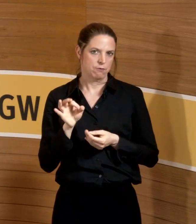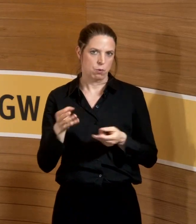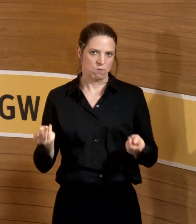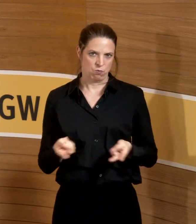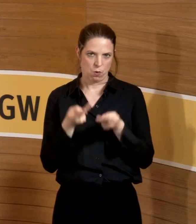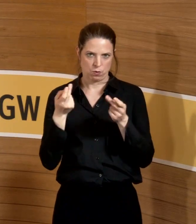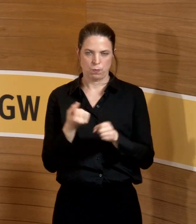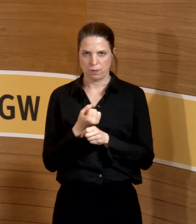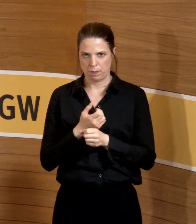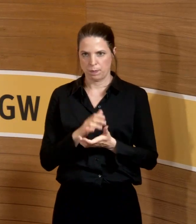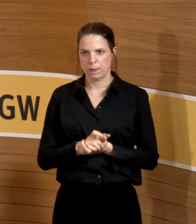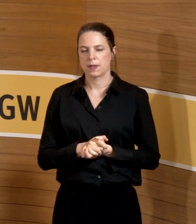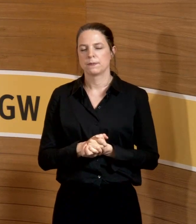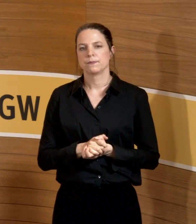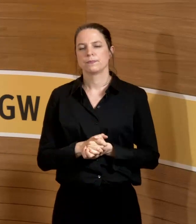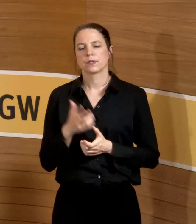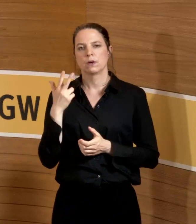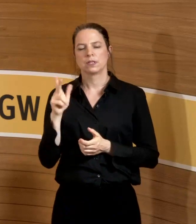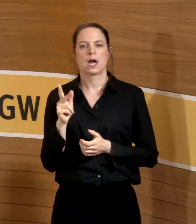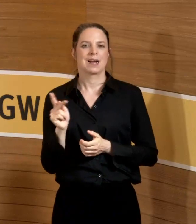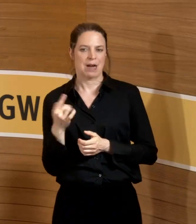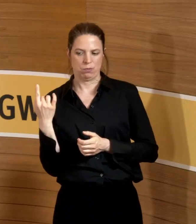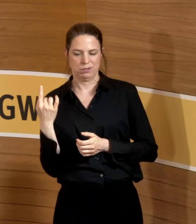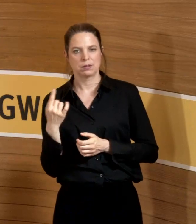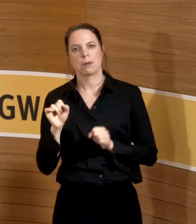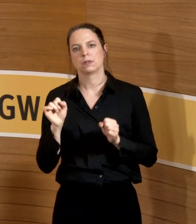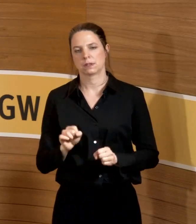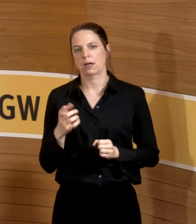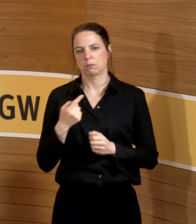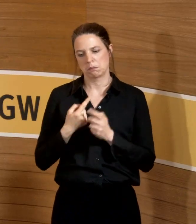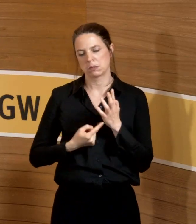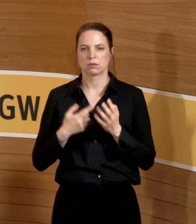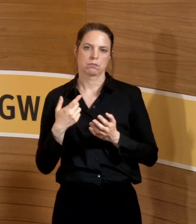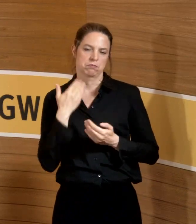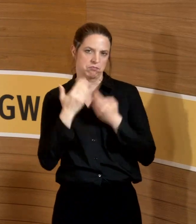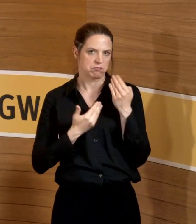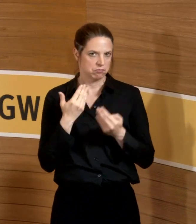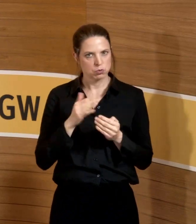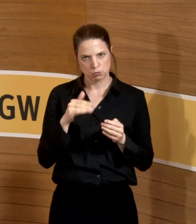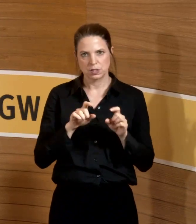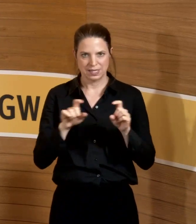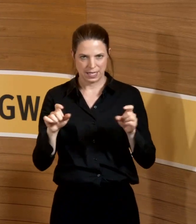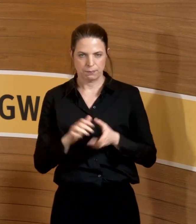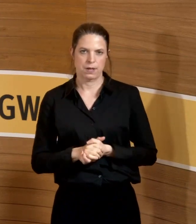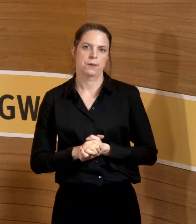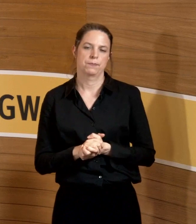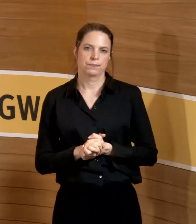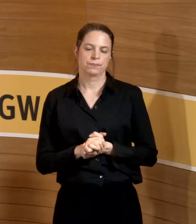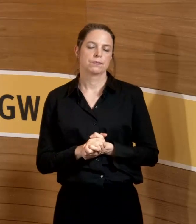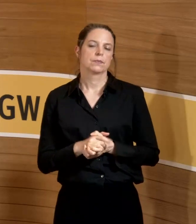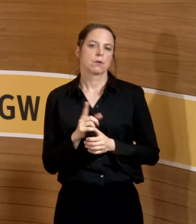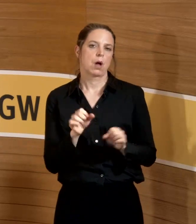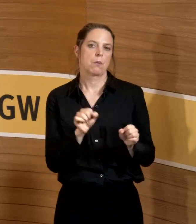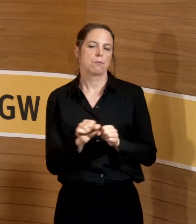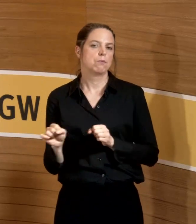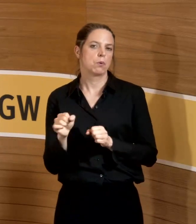Netzwerkes. Und Herr Krause kann Ihnen zumindest jetzt einige Worte zu dem Netzwerk sagen und auch mögliche